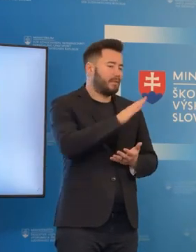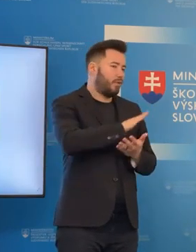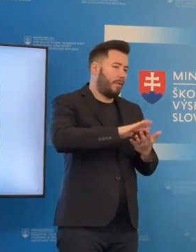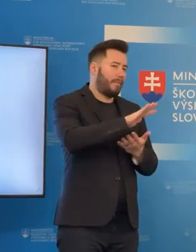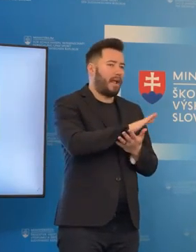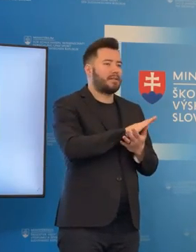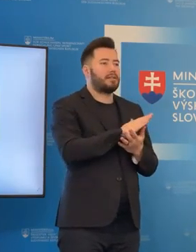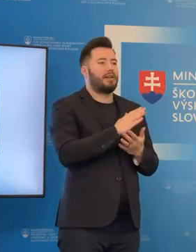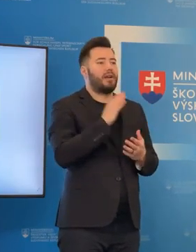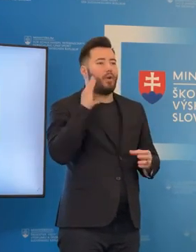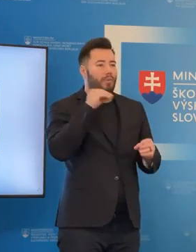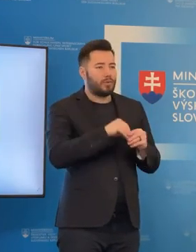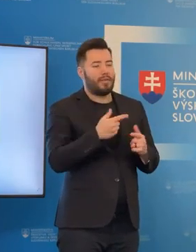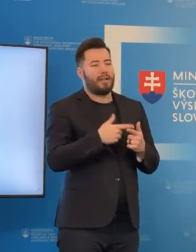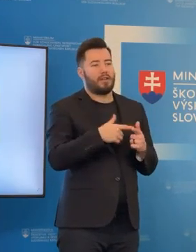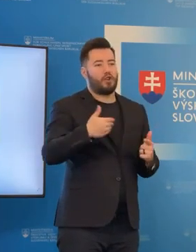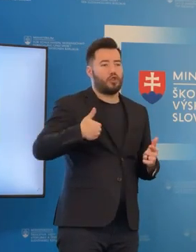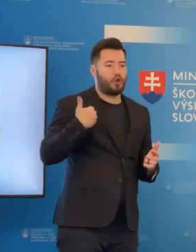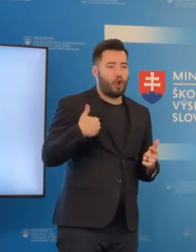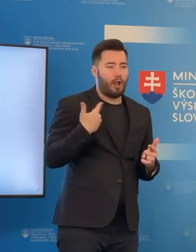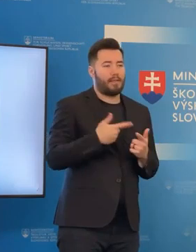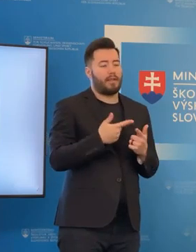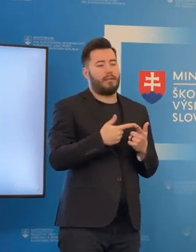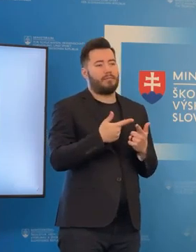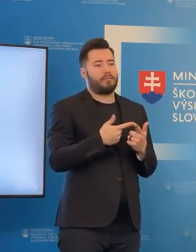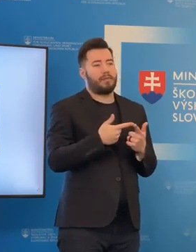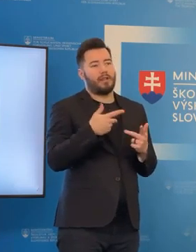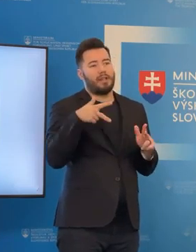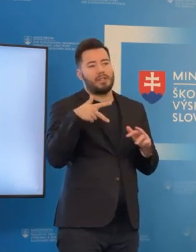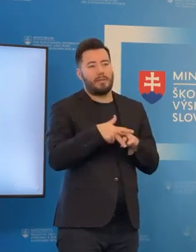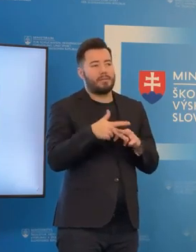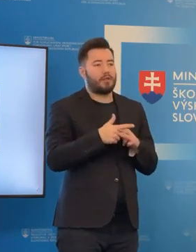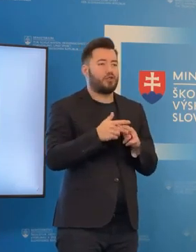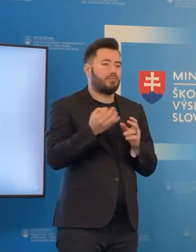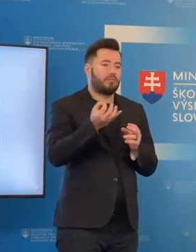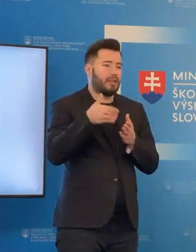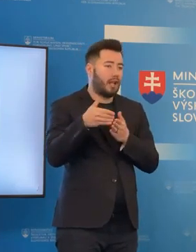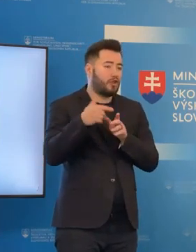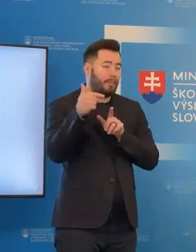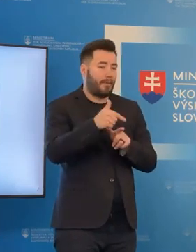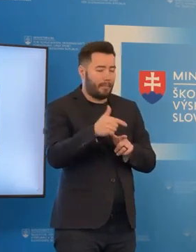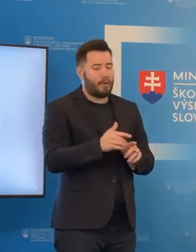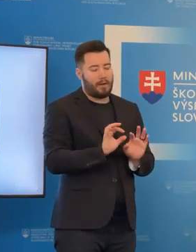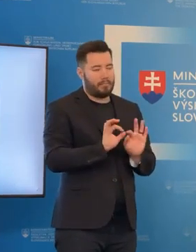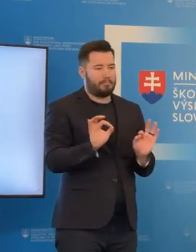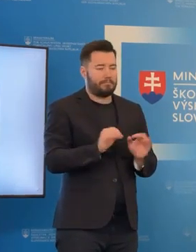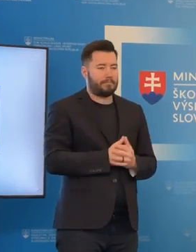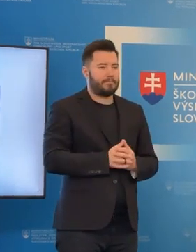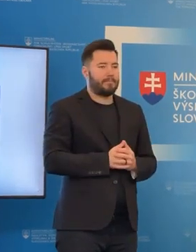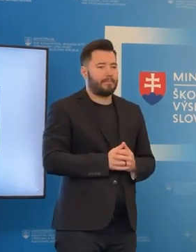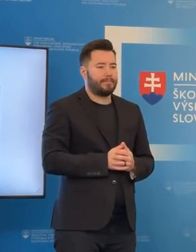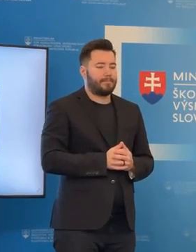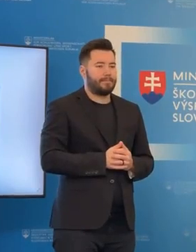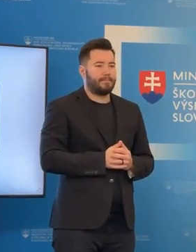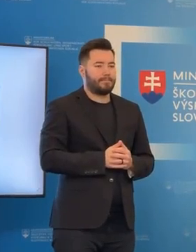bytného, školného, alebo zabezpečenia nejakej podpory pre týchto študentov. Potom